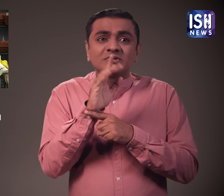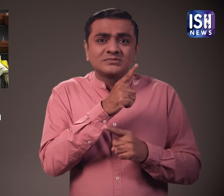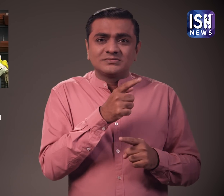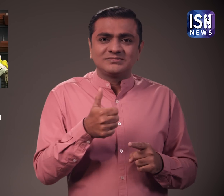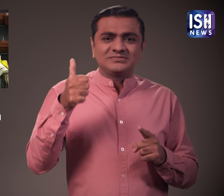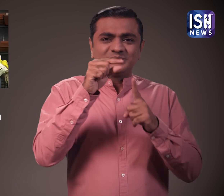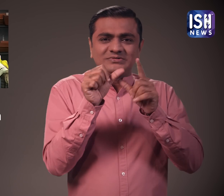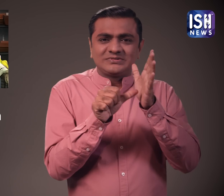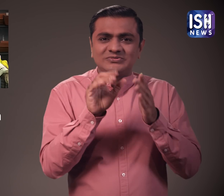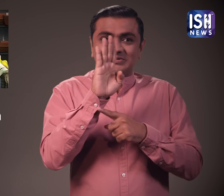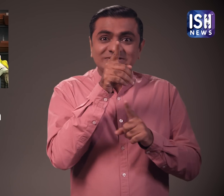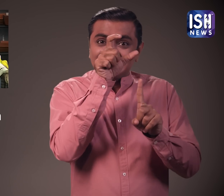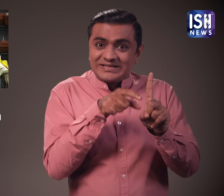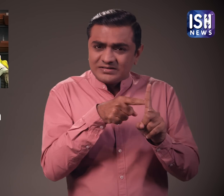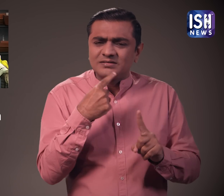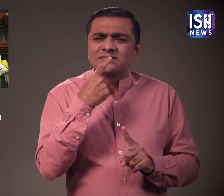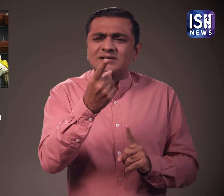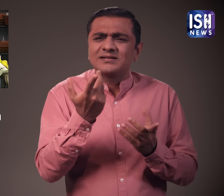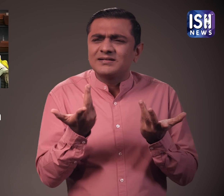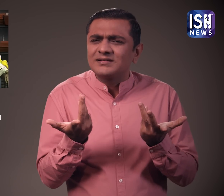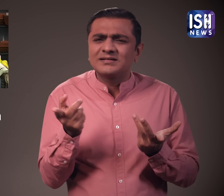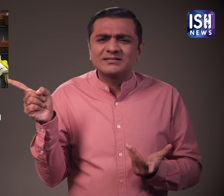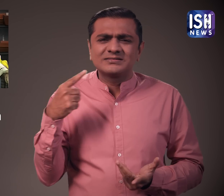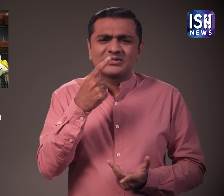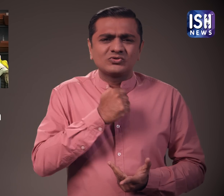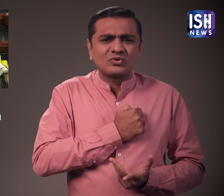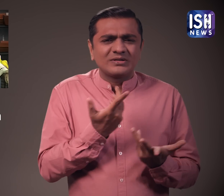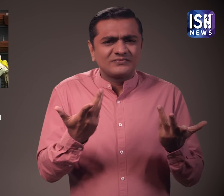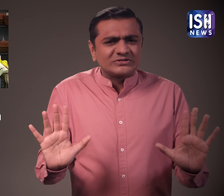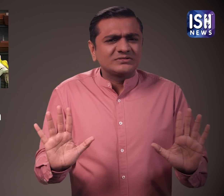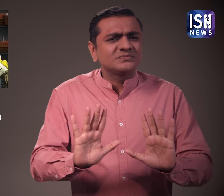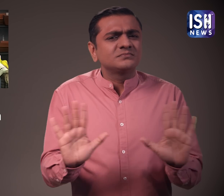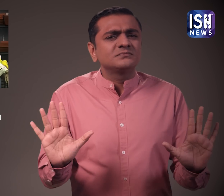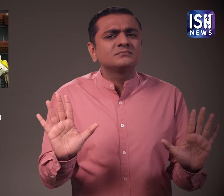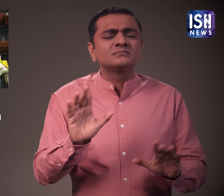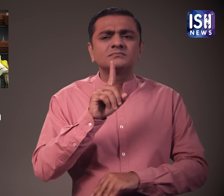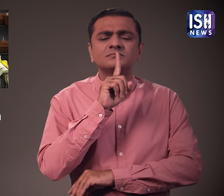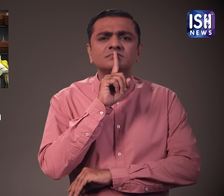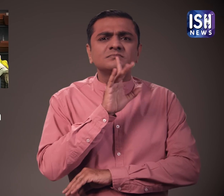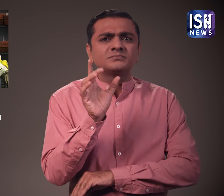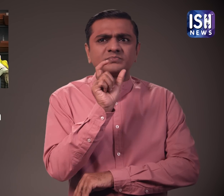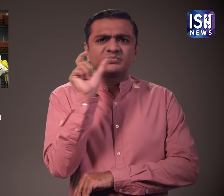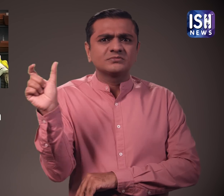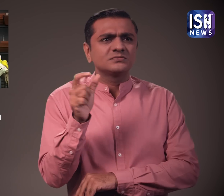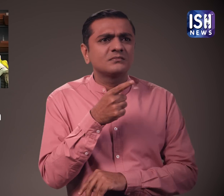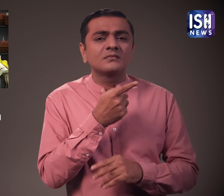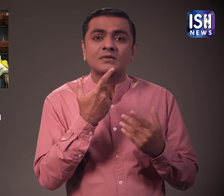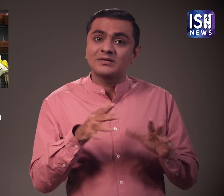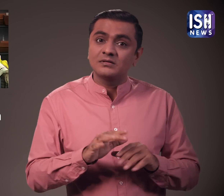अपने जवाब में सोनिया गांधी ने सिर्फ इतना कहा कि चौदरी पहले ही माफी मांग चुके है उन्होंने अपनी माफी के बारे में कुछ नहीं कहा